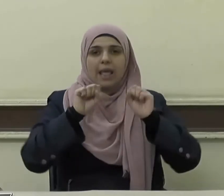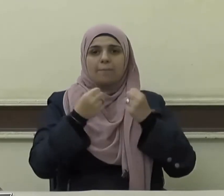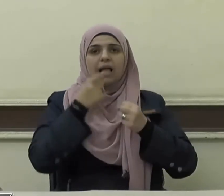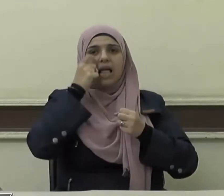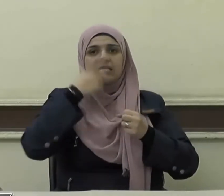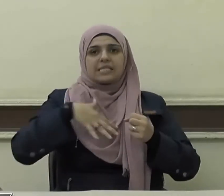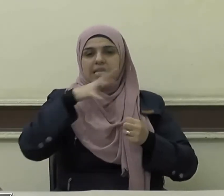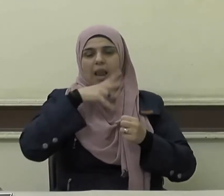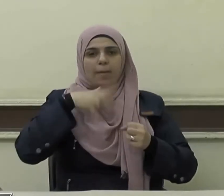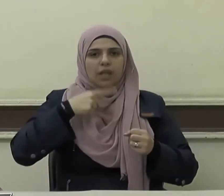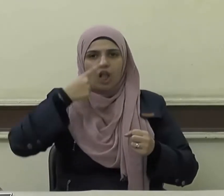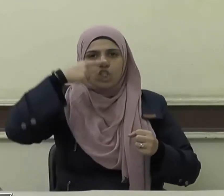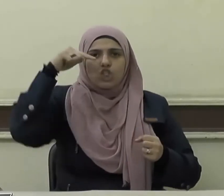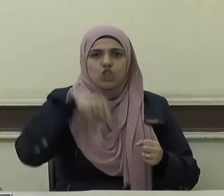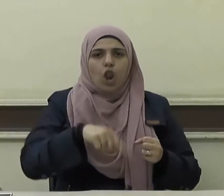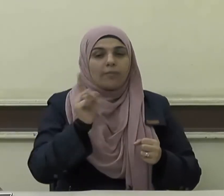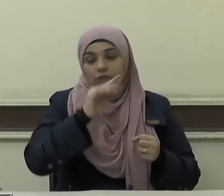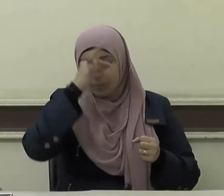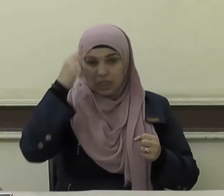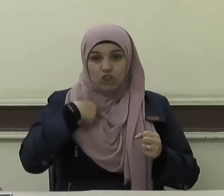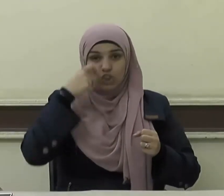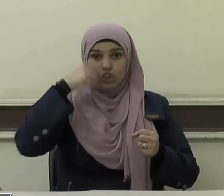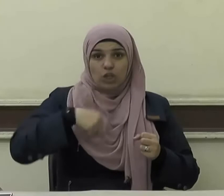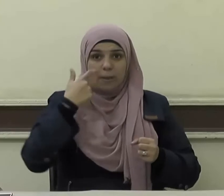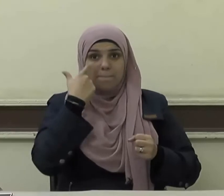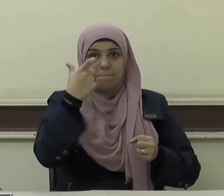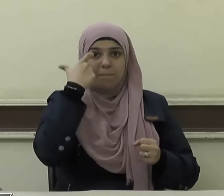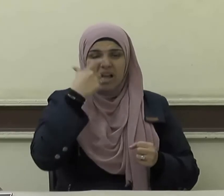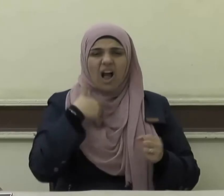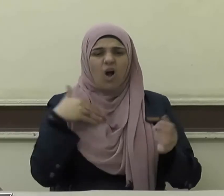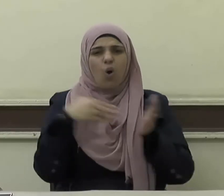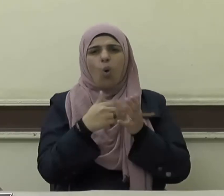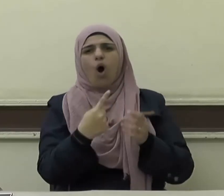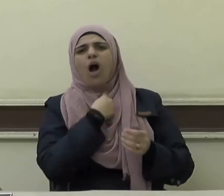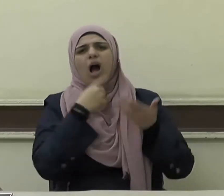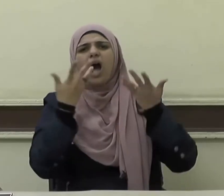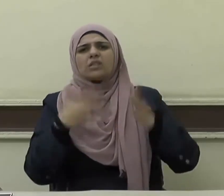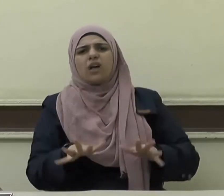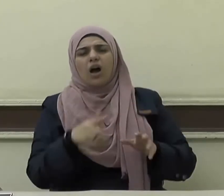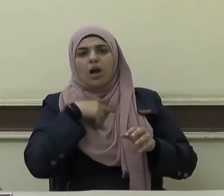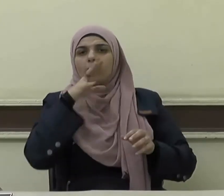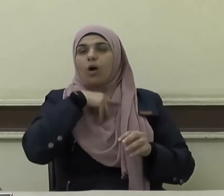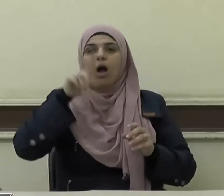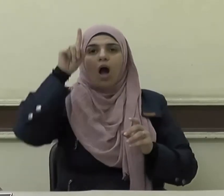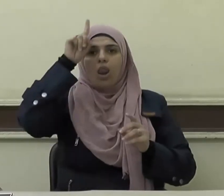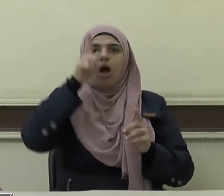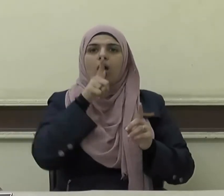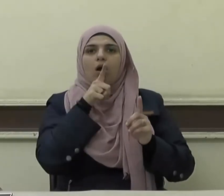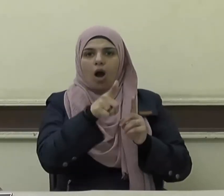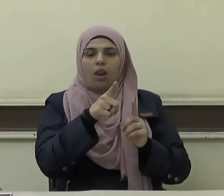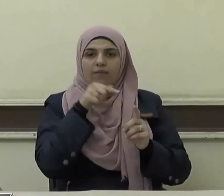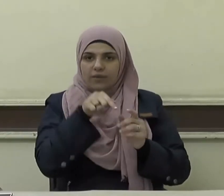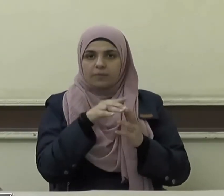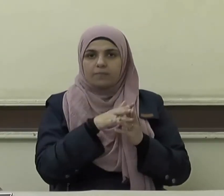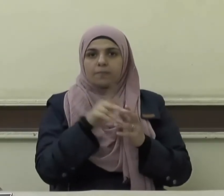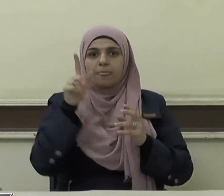الإنسان من الذلل ففاقد الحياء لا عاصم له ولله در القائل